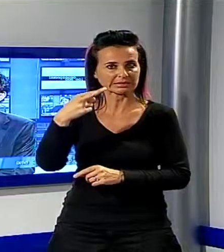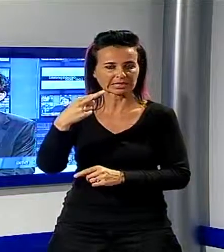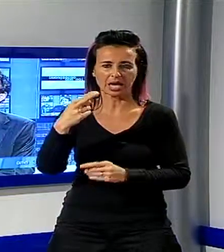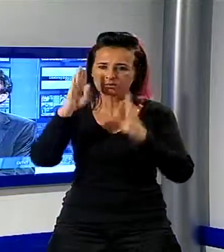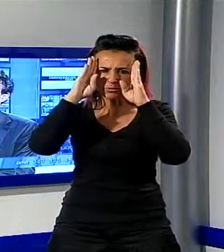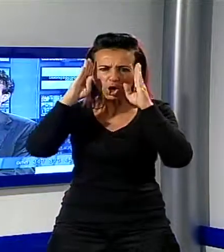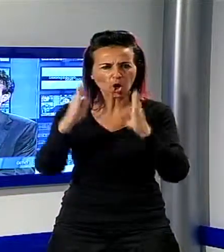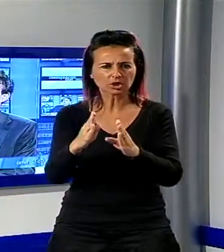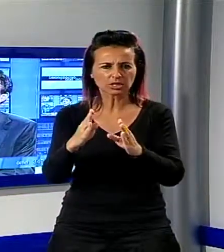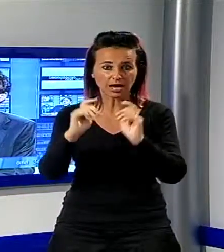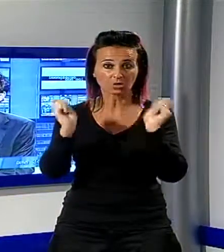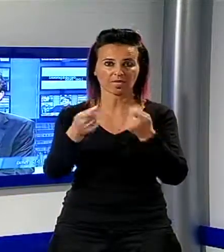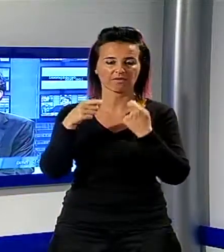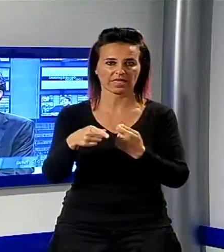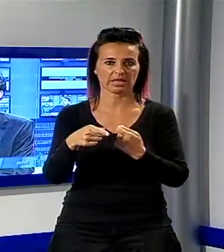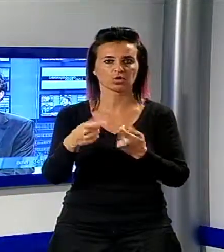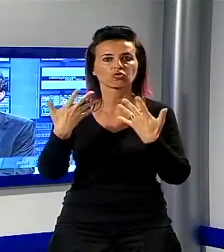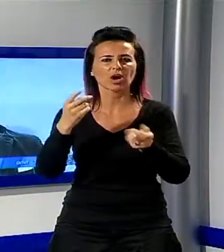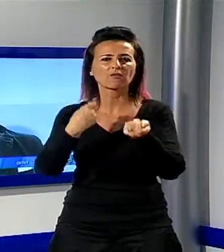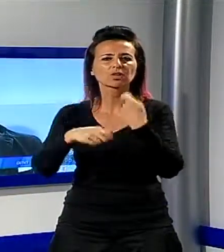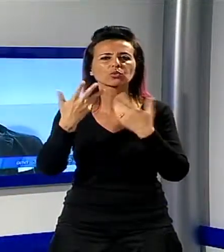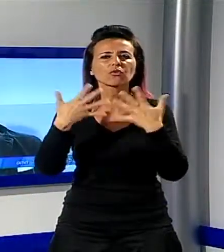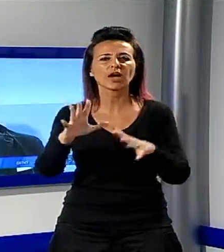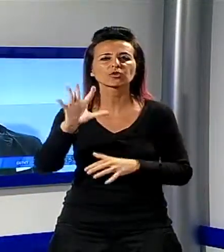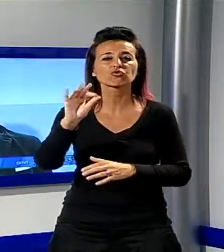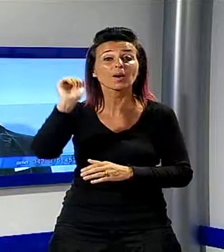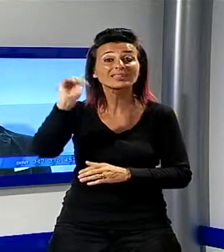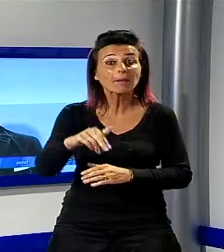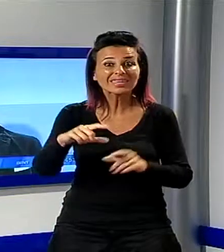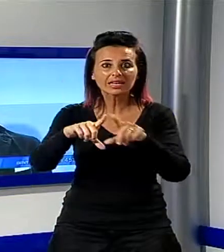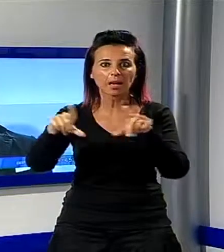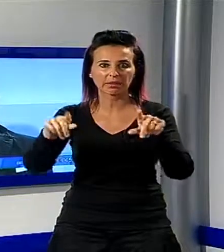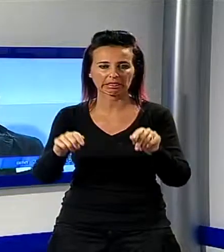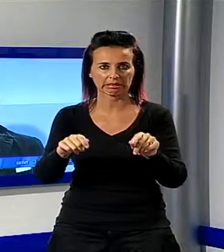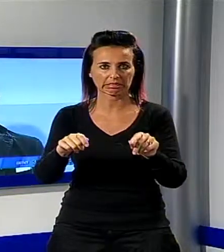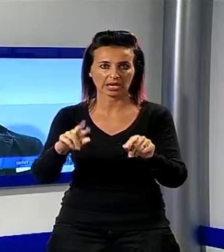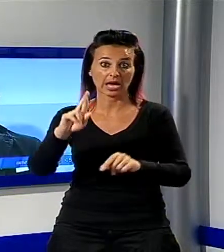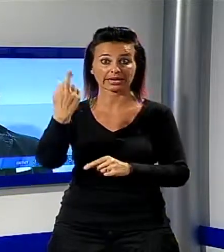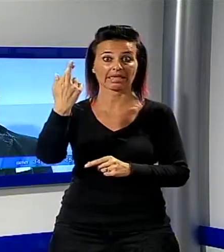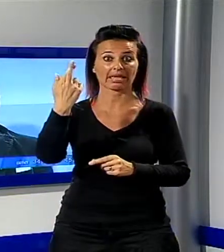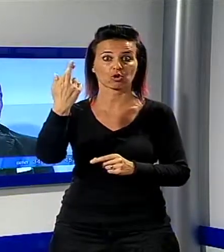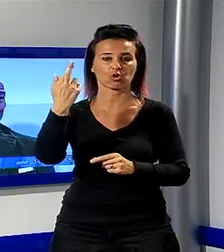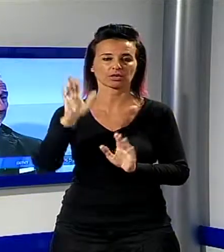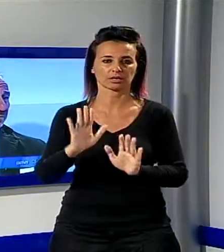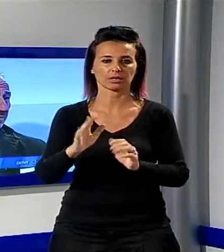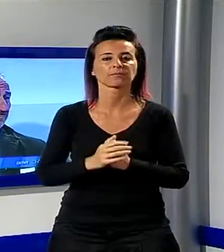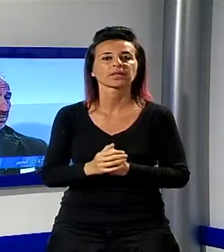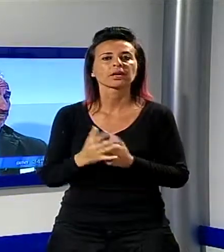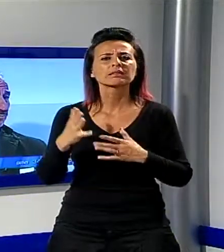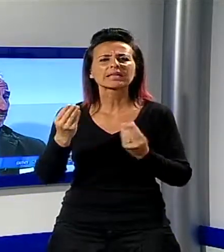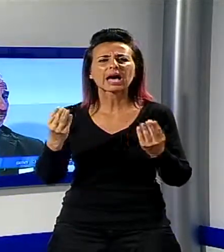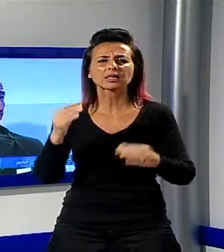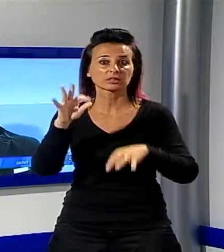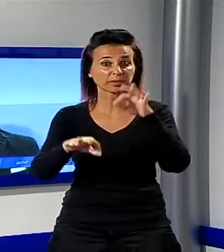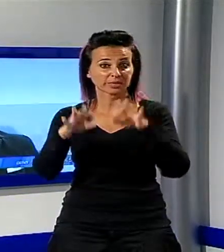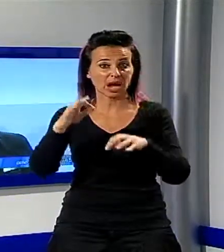sono già oltre 50.000 i biglietti venduti in prevendita, vero record della manifestazione. I sold out, già realizzati di